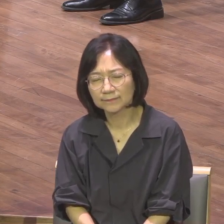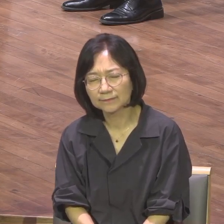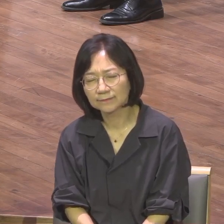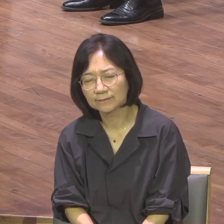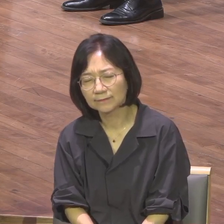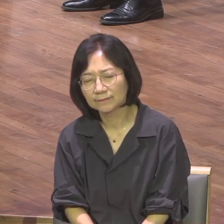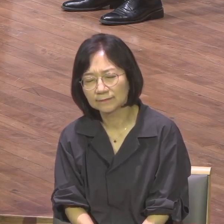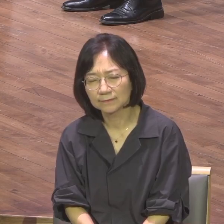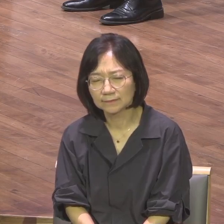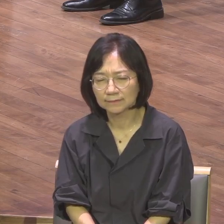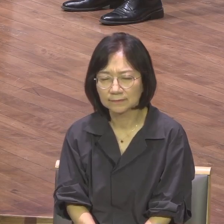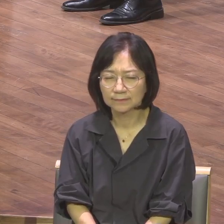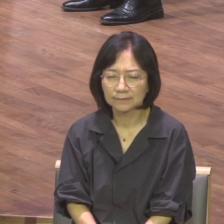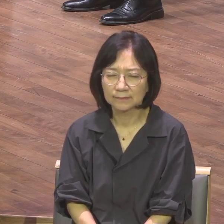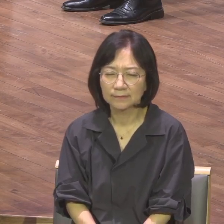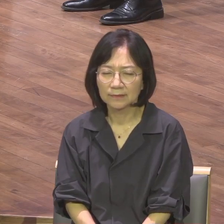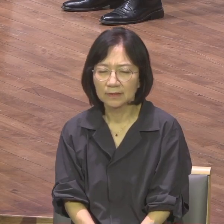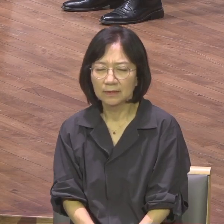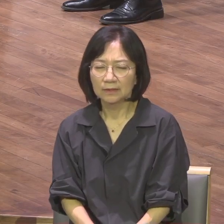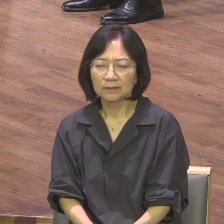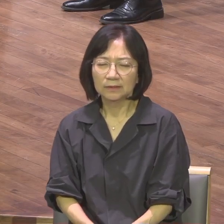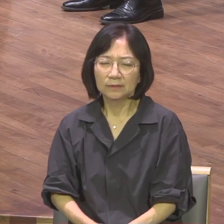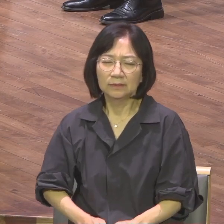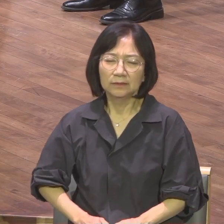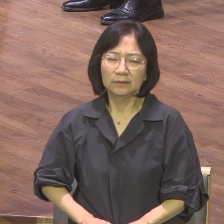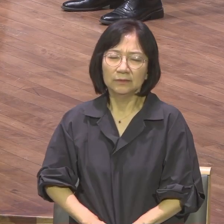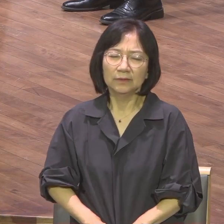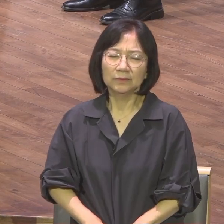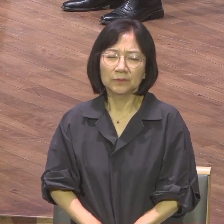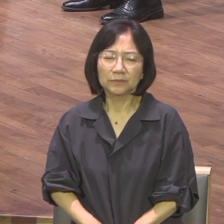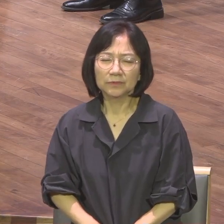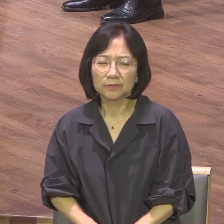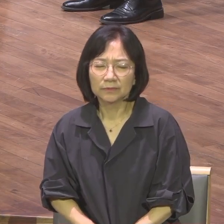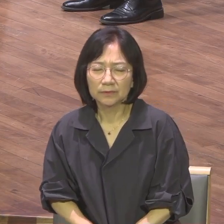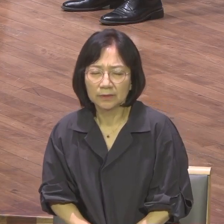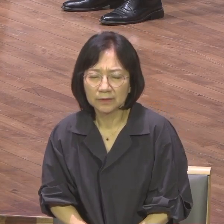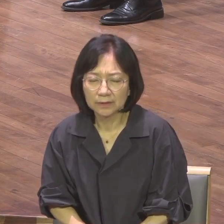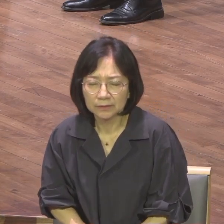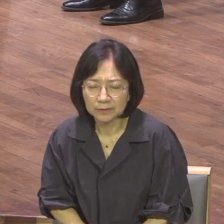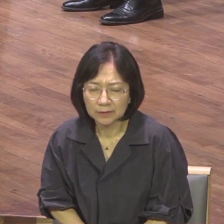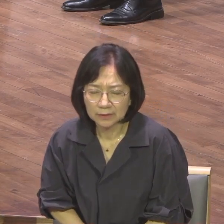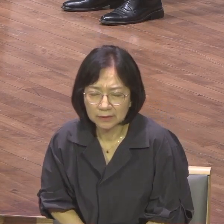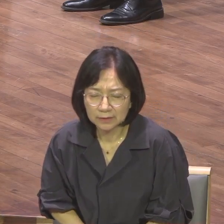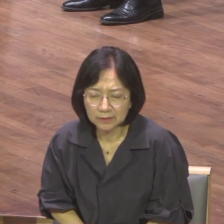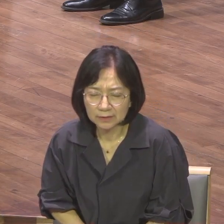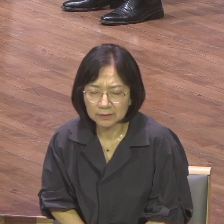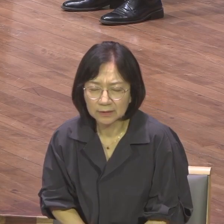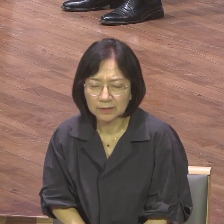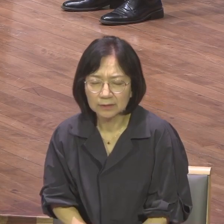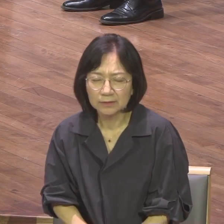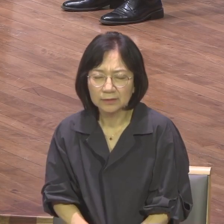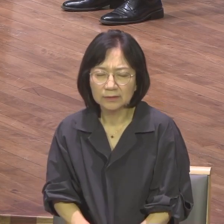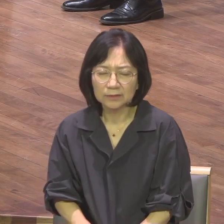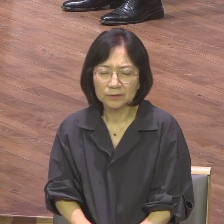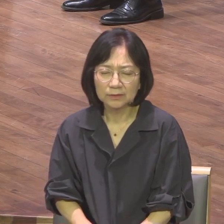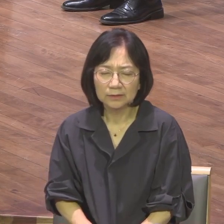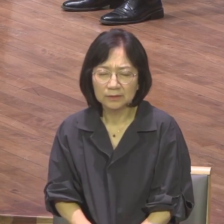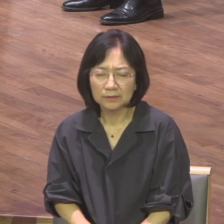증인되게 하여 주시옵소서 이 복음을 후대에게 전달할 수 있는 우리의 후대들에게 언약을 전달할 수 있는 참문을